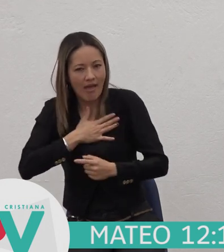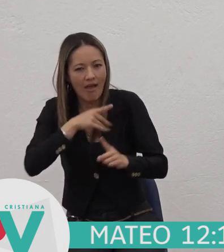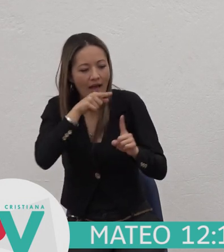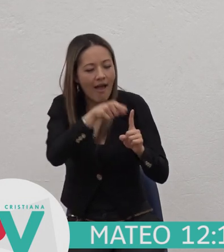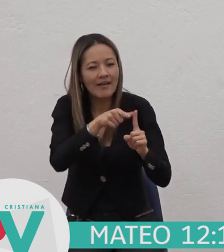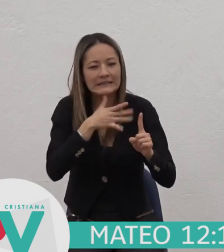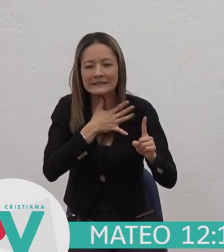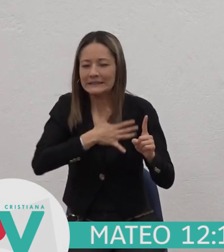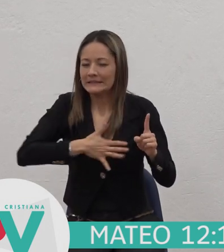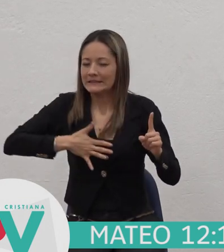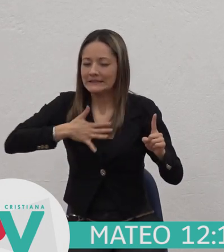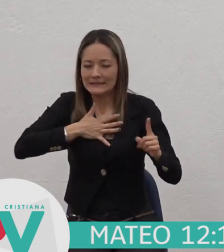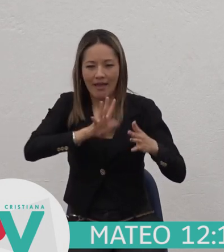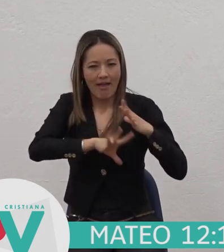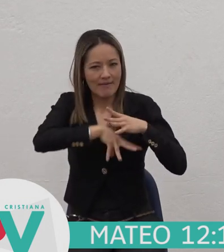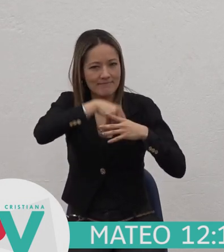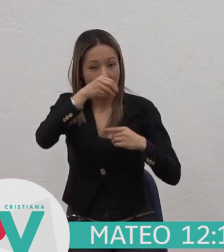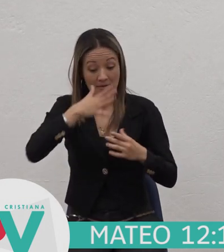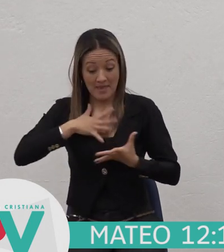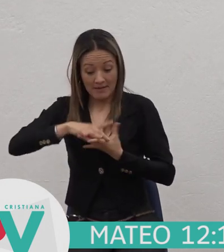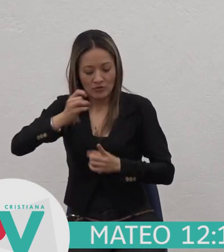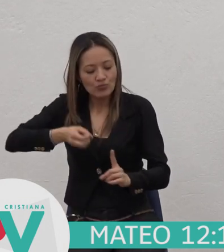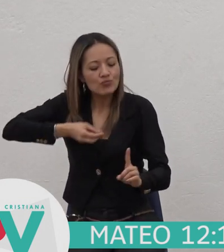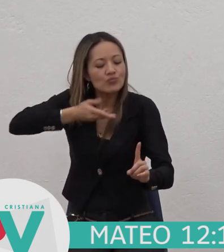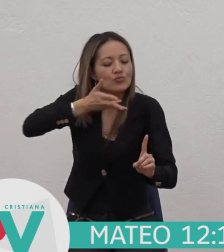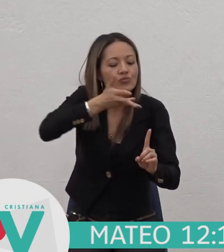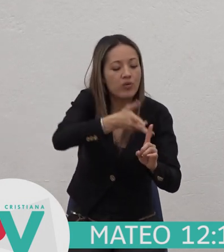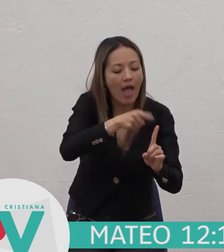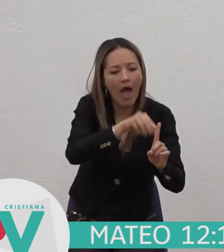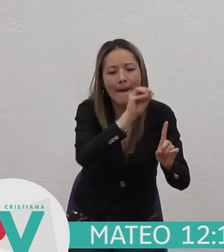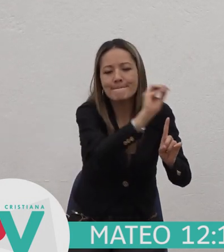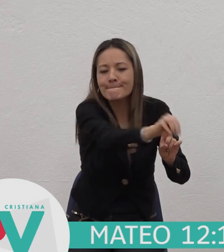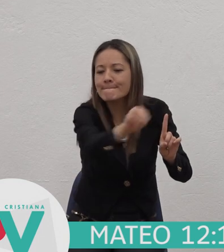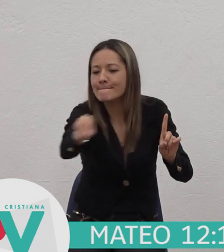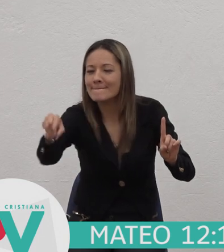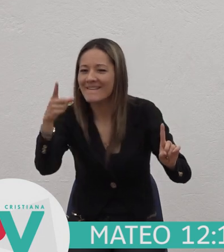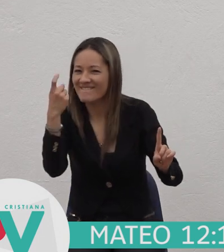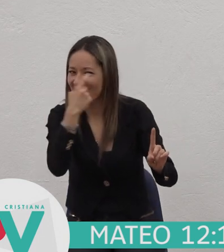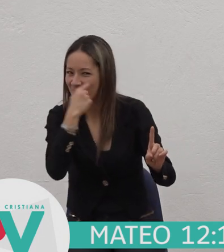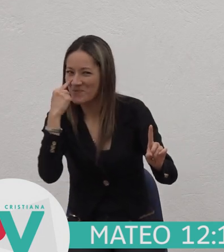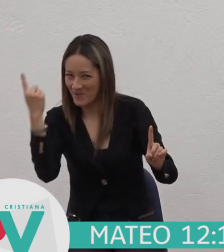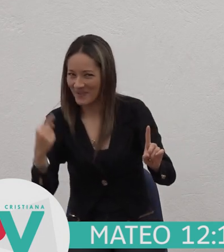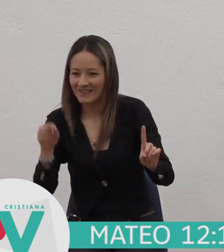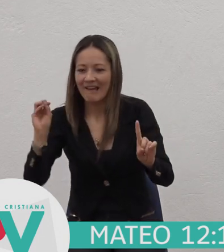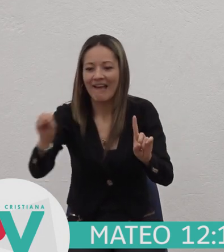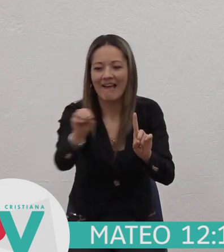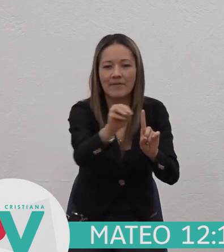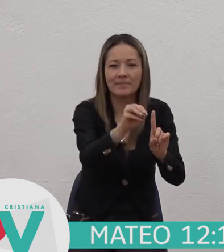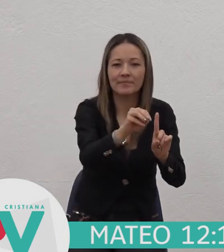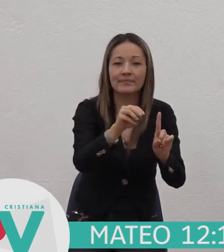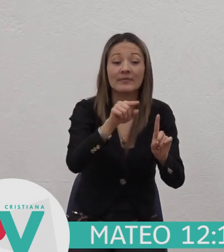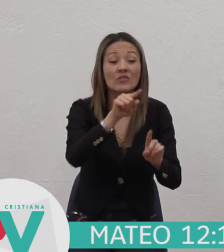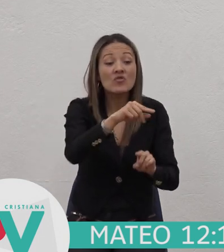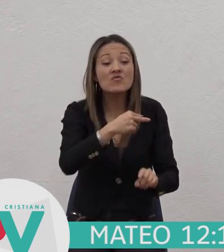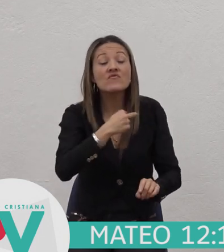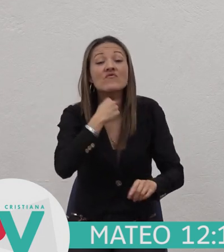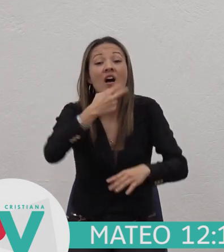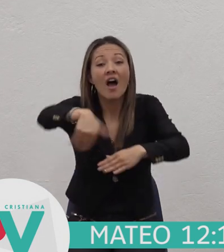Y a los gentiles Anunciad juicio No contenderá Ni voceará Ni nadie oirá En las calles su voz La caña cascada No